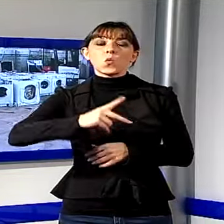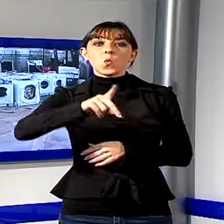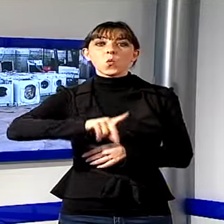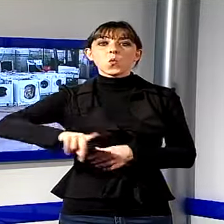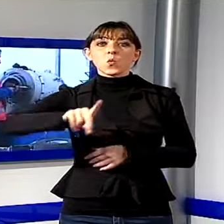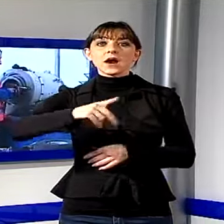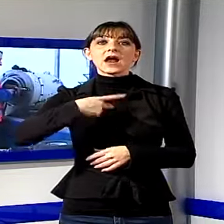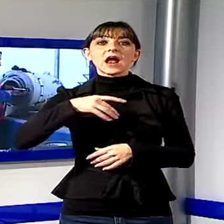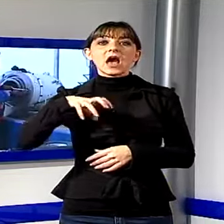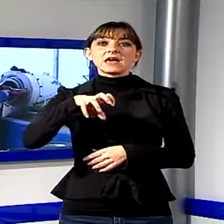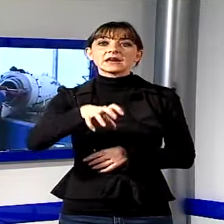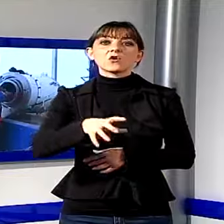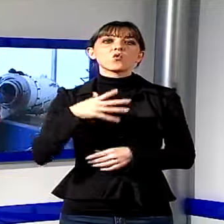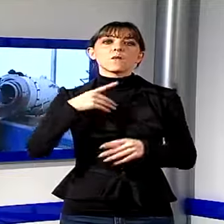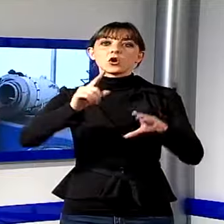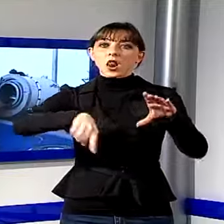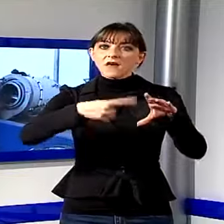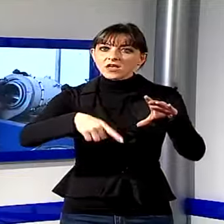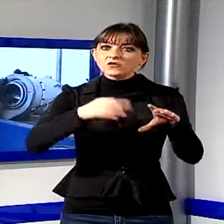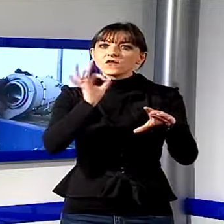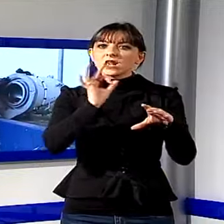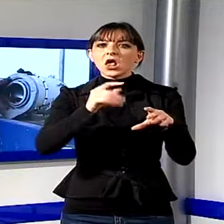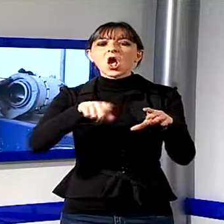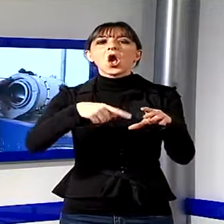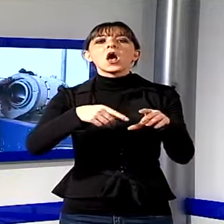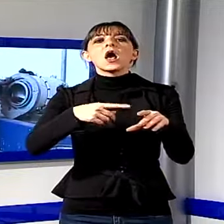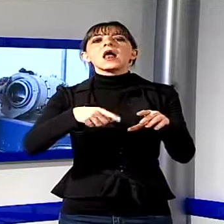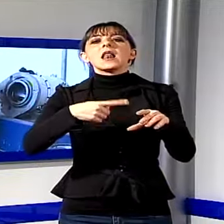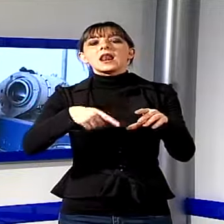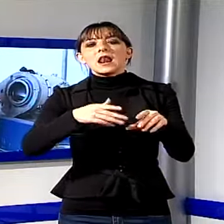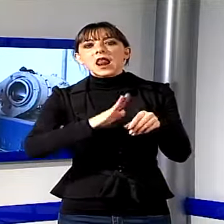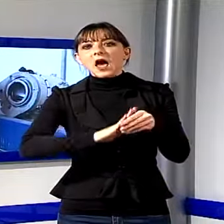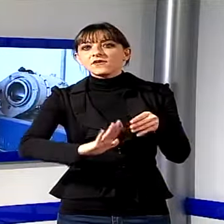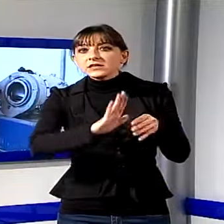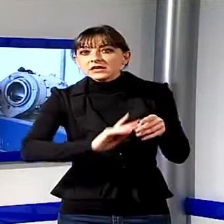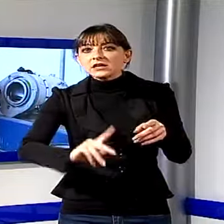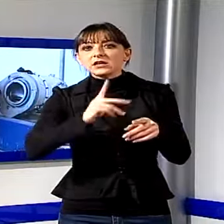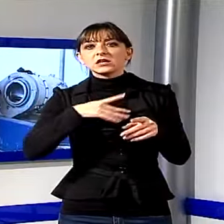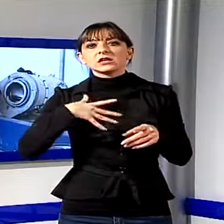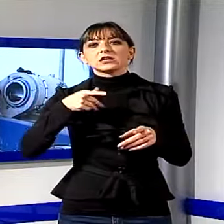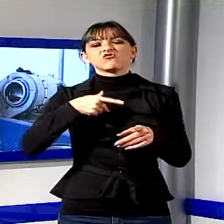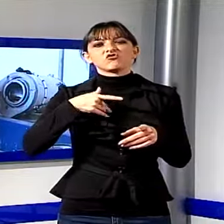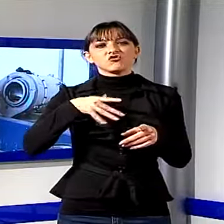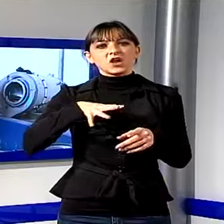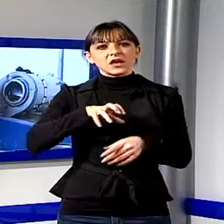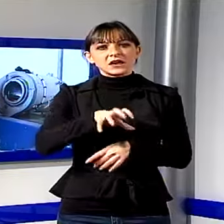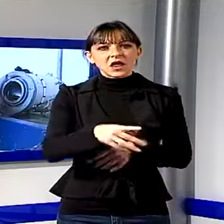lavatrici o lavastoviglie che poi vengono trattati per recuperare le singole componenti come il motore, le parti ferrose e la